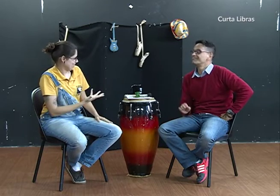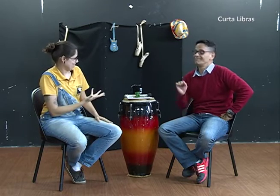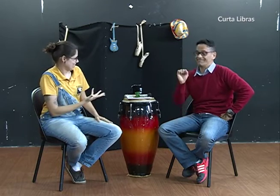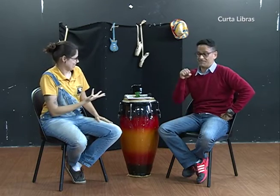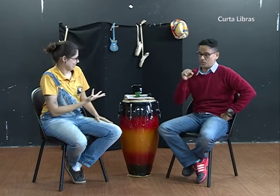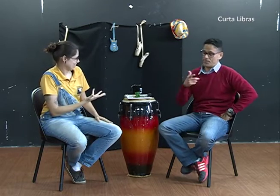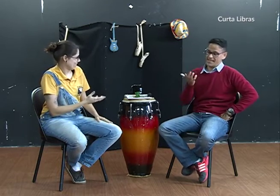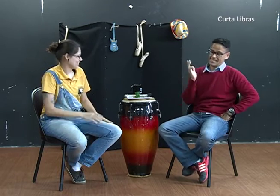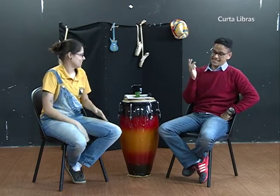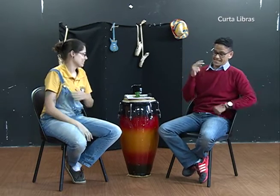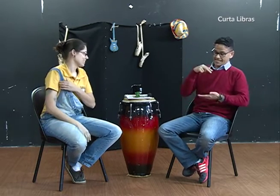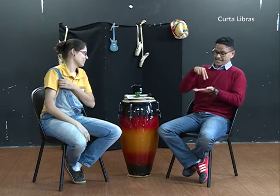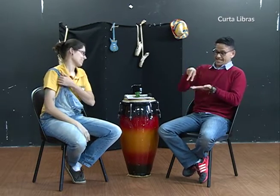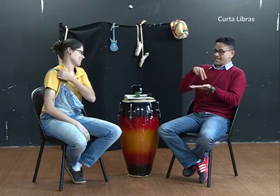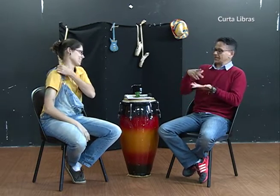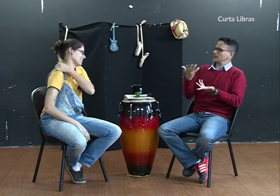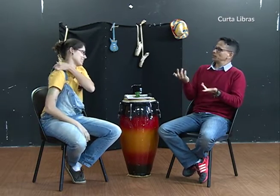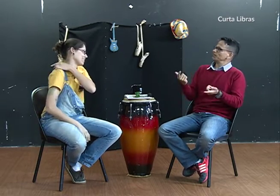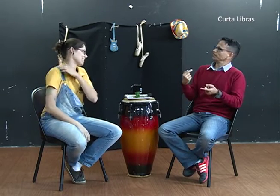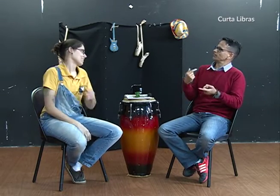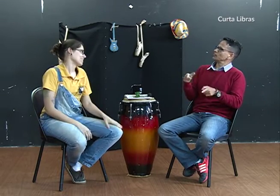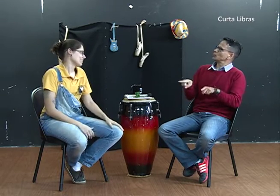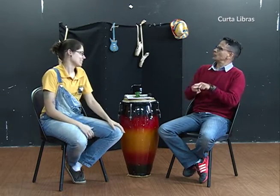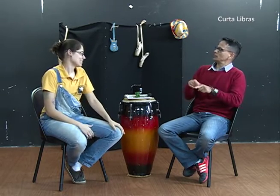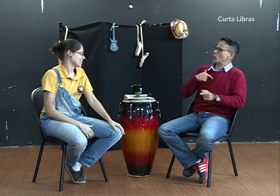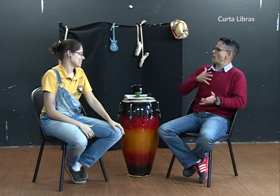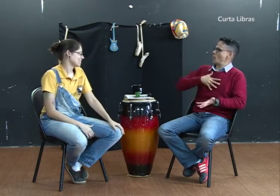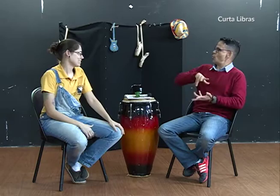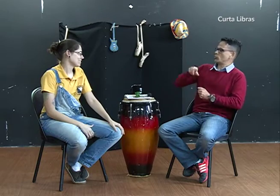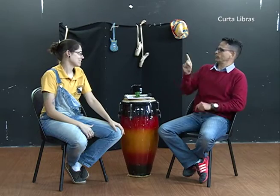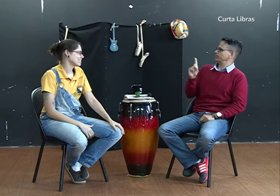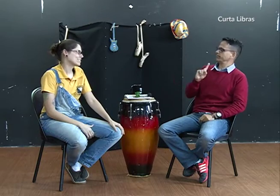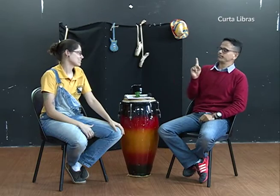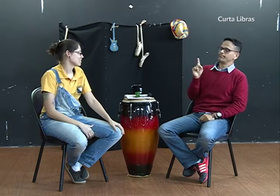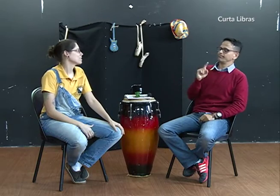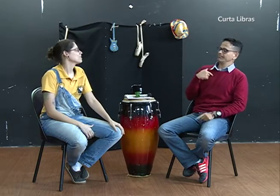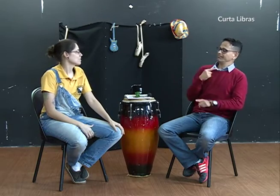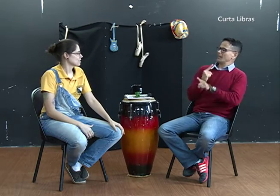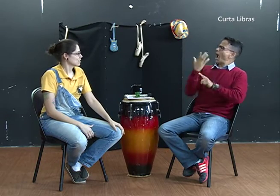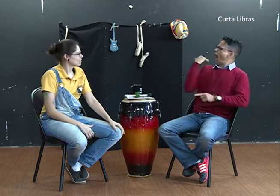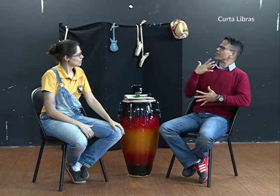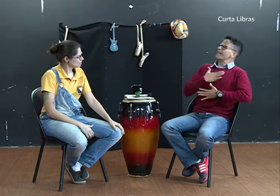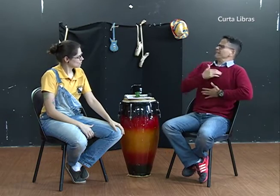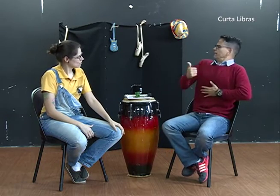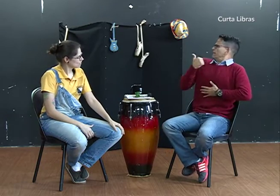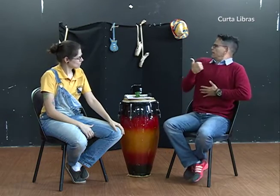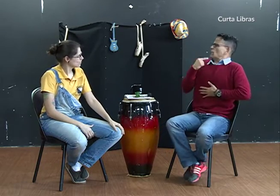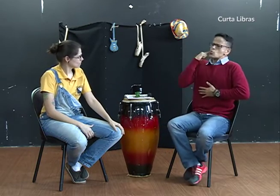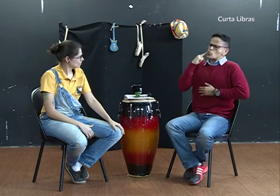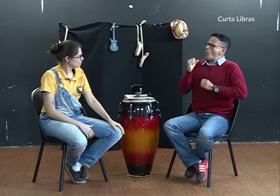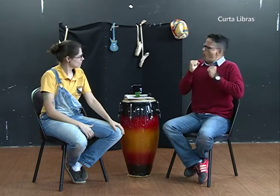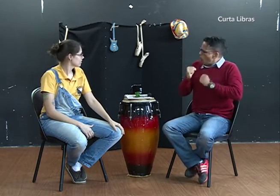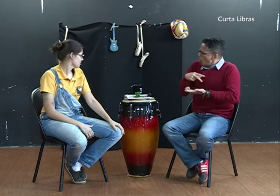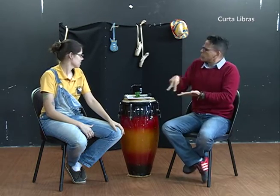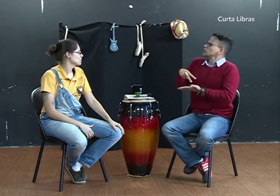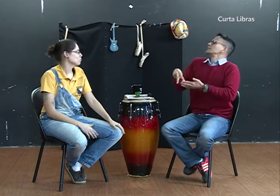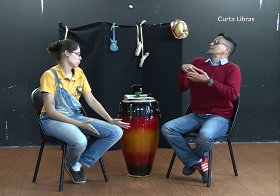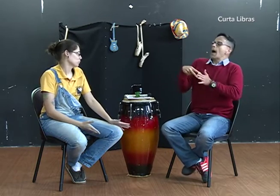Sim, a dança não é do meu mundo. Antes, eu curtia muito, achava que o surdo podia dançar,